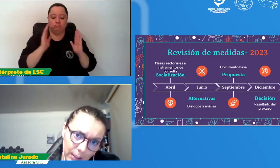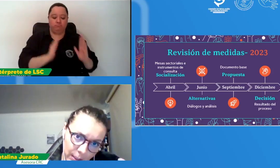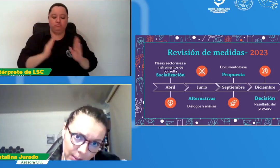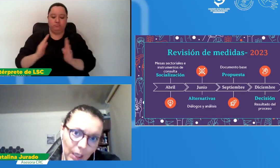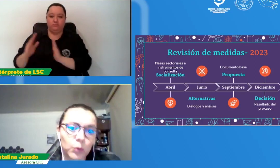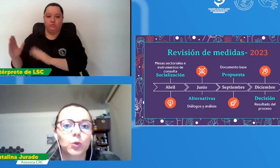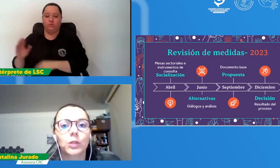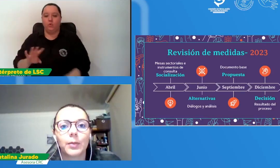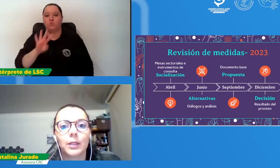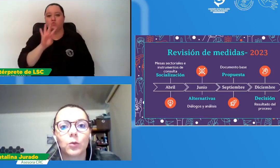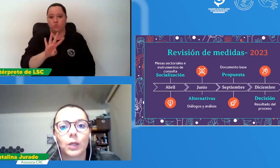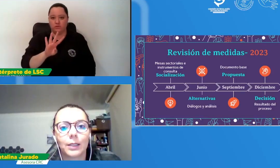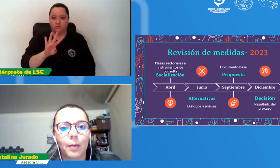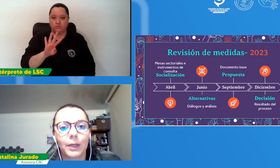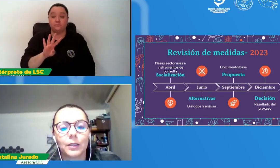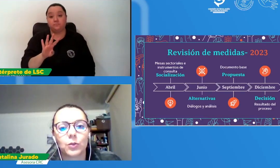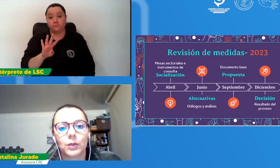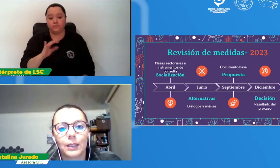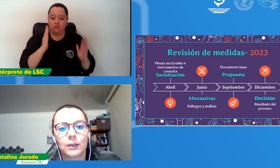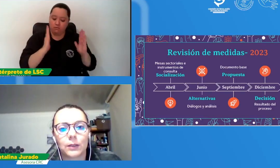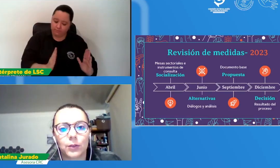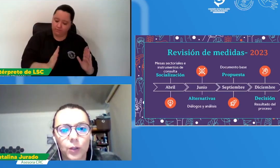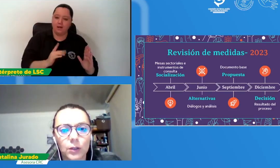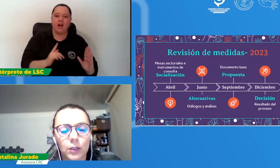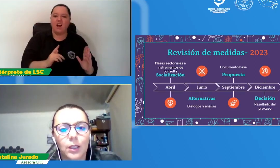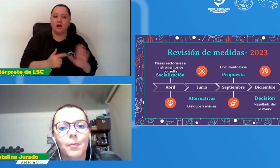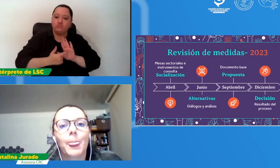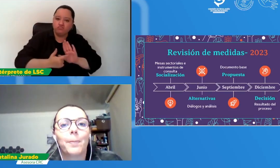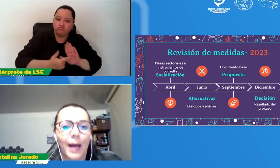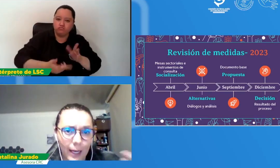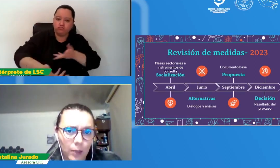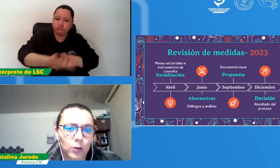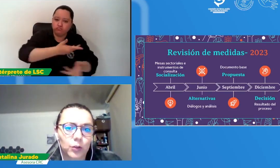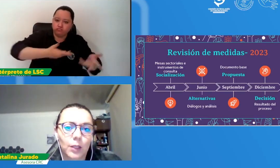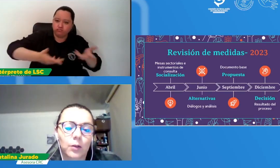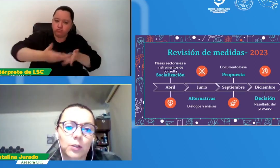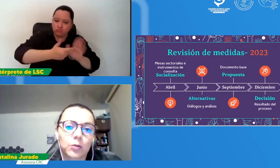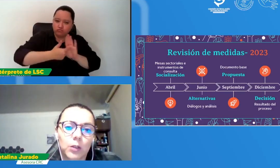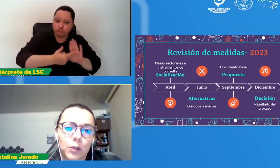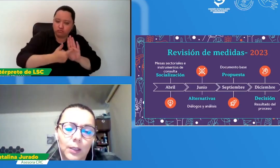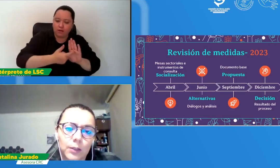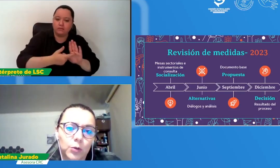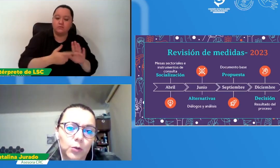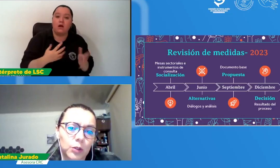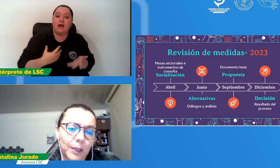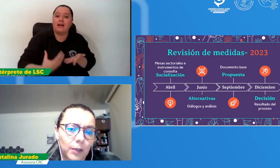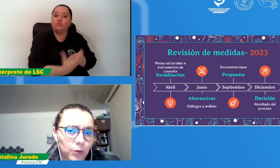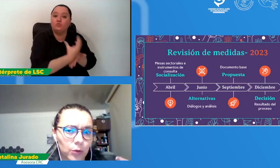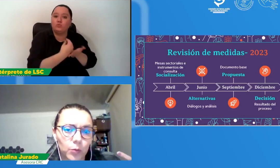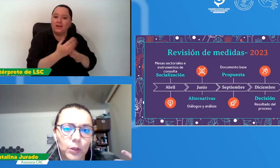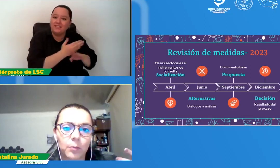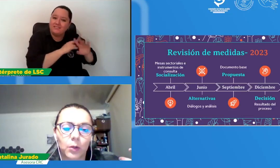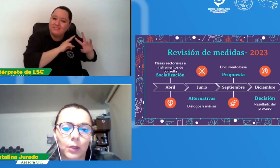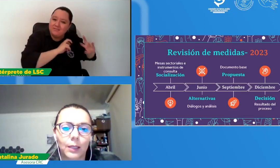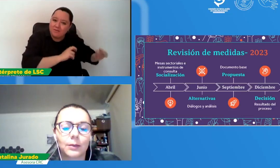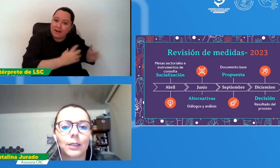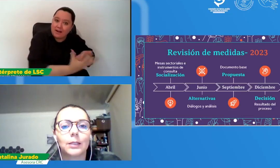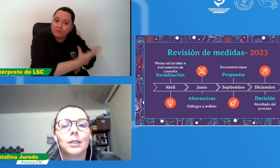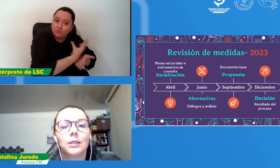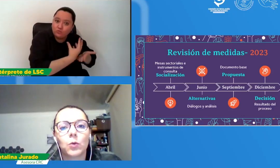Estamos justamente en una etapa de socialización. Dar a conocer los resultados del estudio es para nosotros muy importante. De un